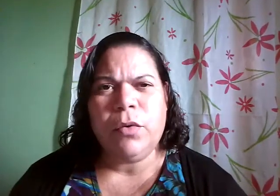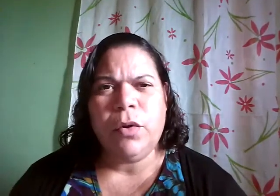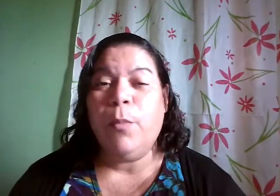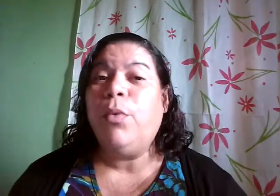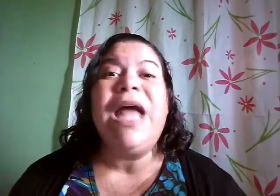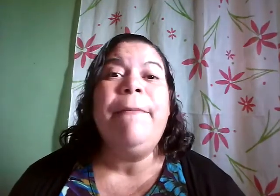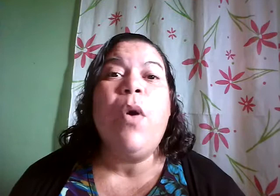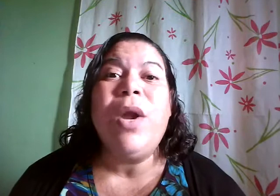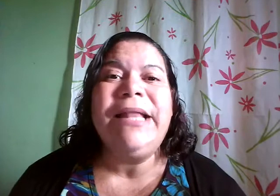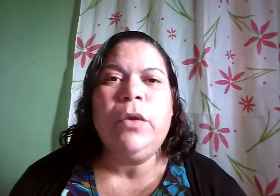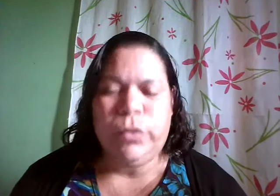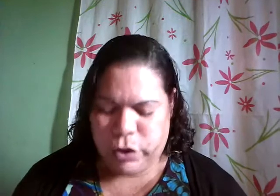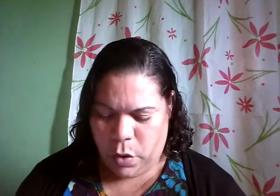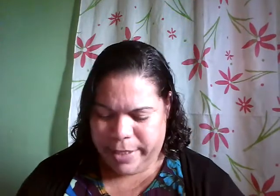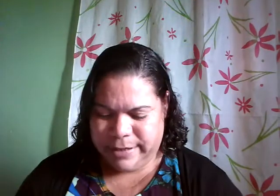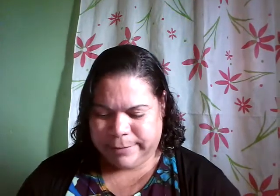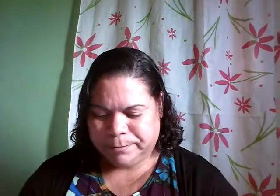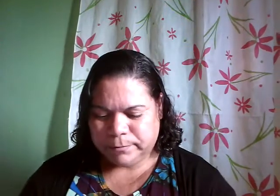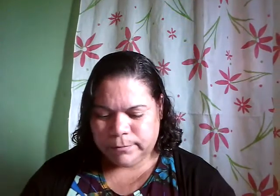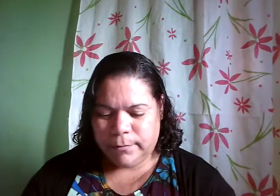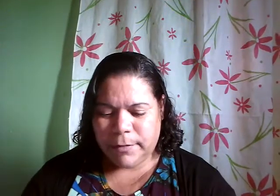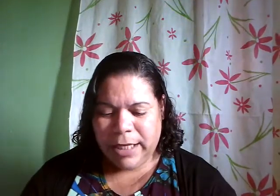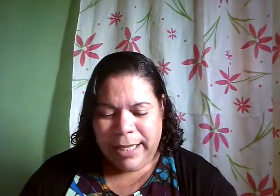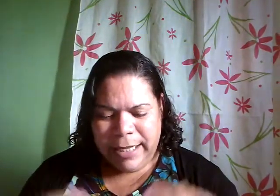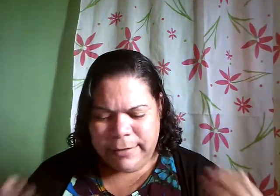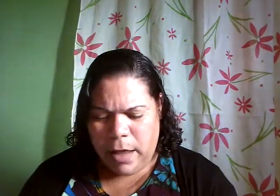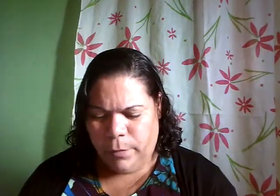por amor a todos nós. Então,